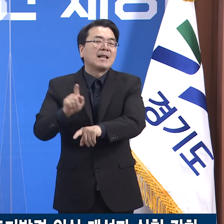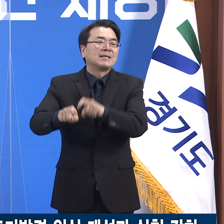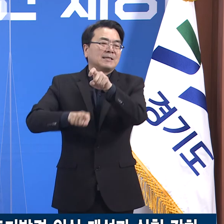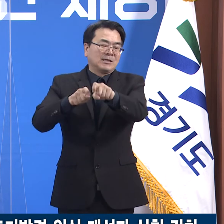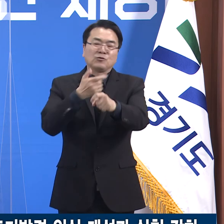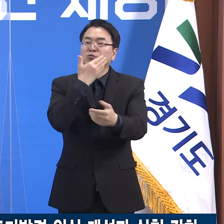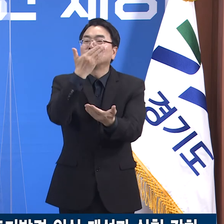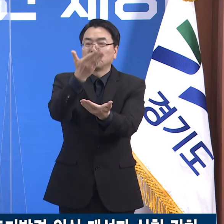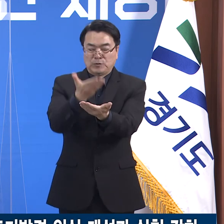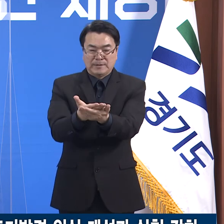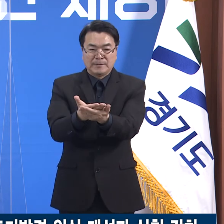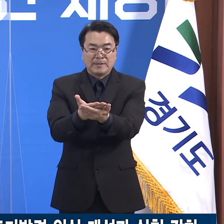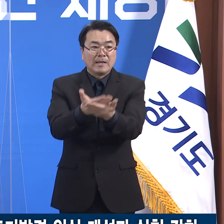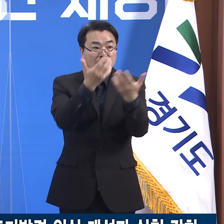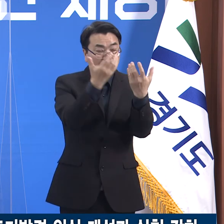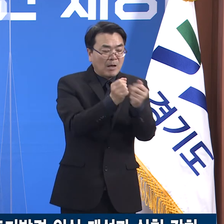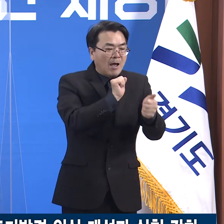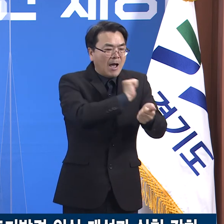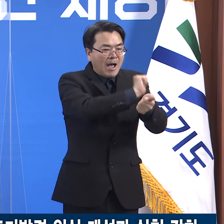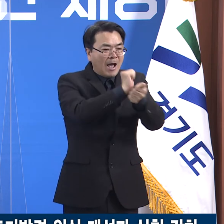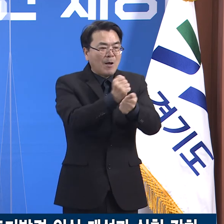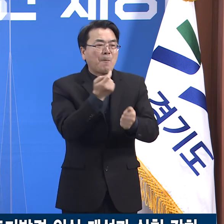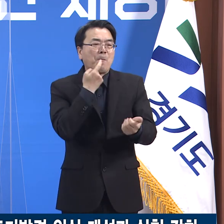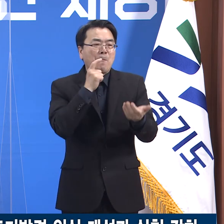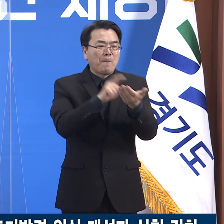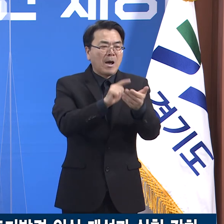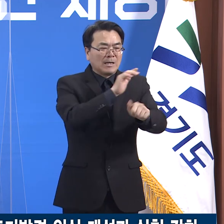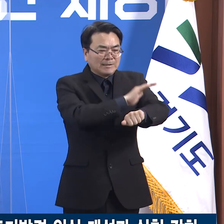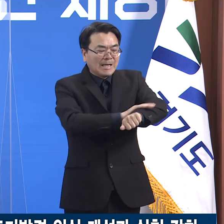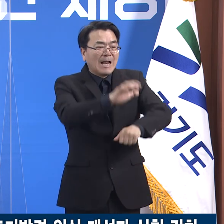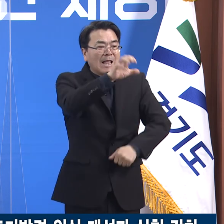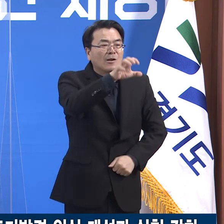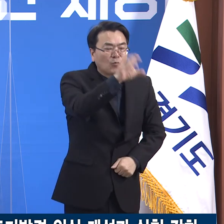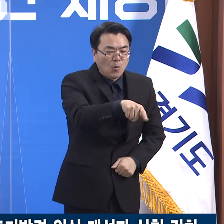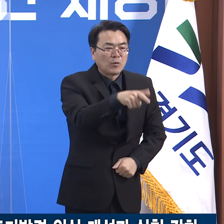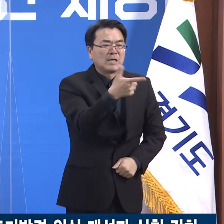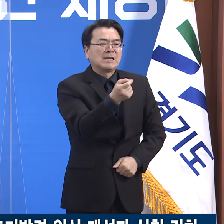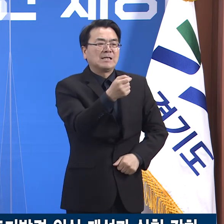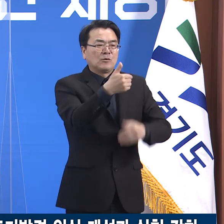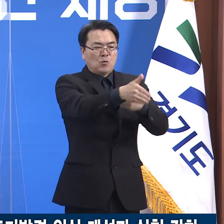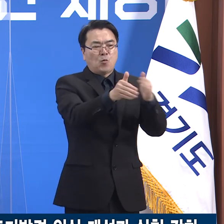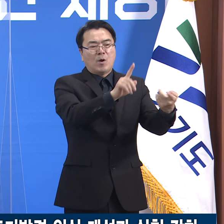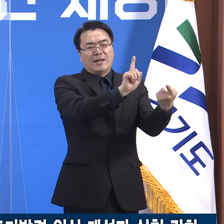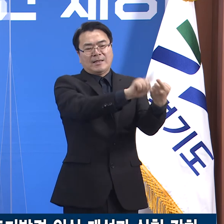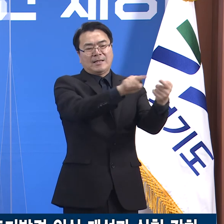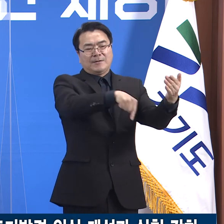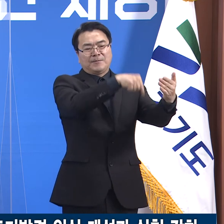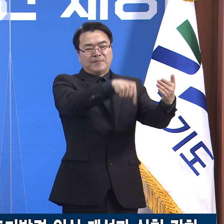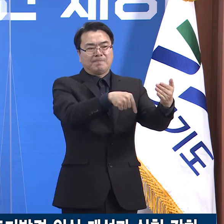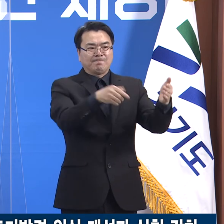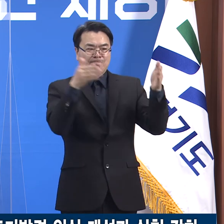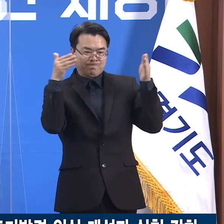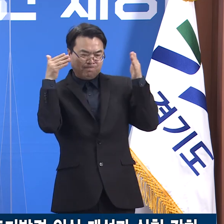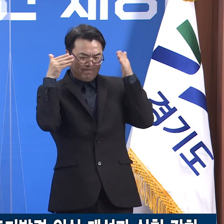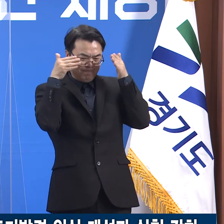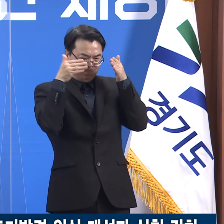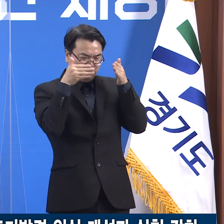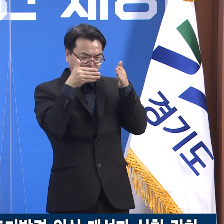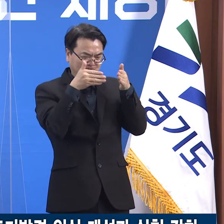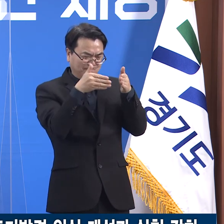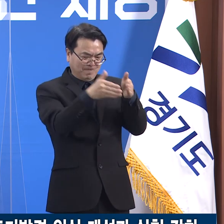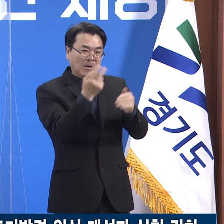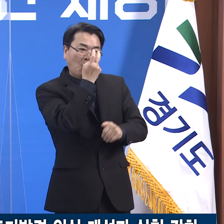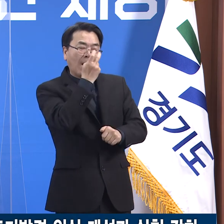있는 공간 그리고 감염이 파급되면 더 위험한 결과를 초래되는 공간에 대해 집중력을 발휘하고 있습니다.